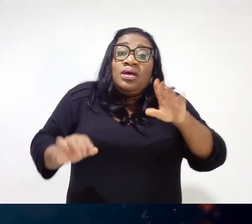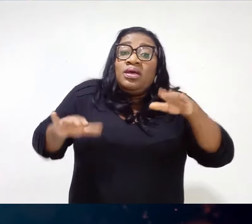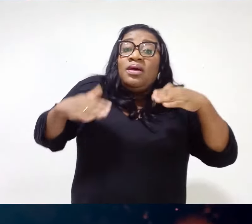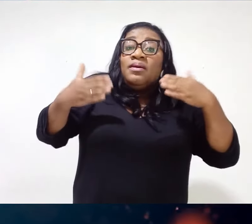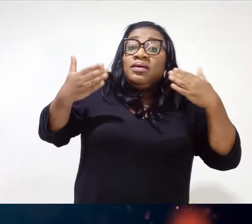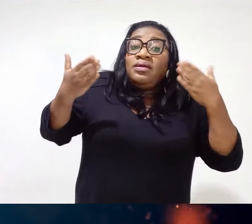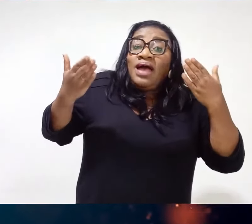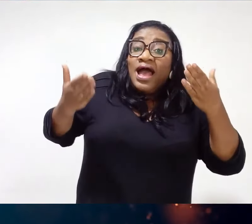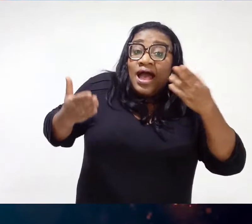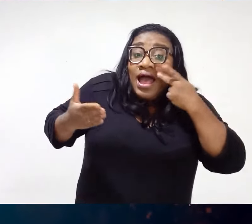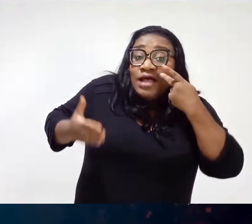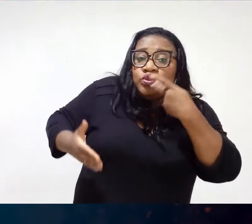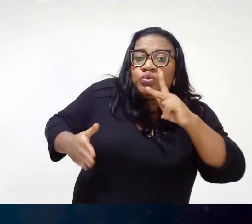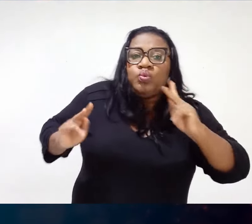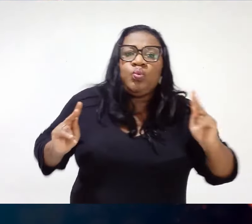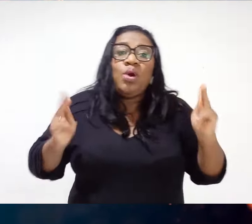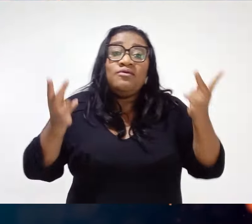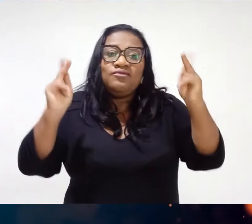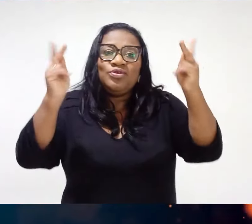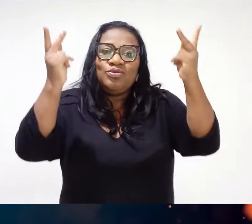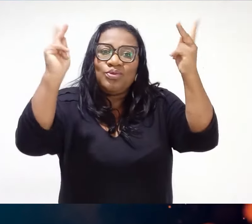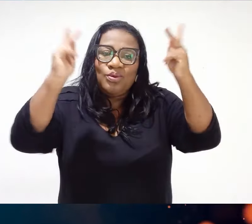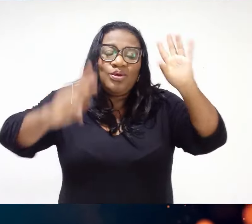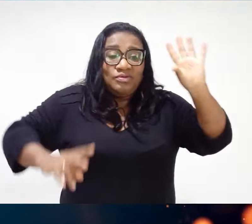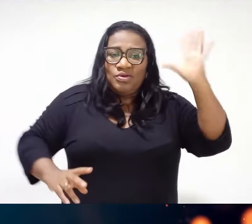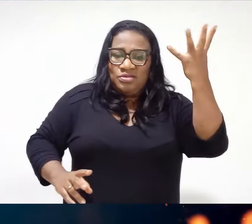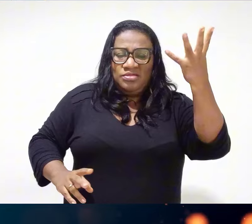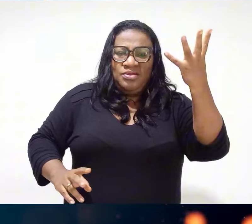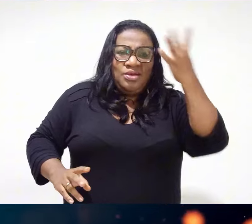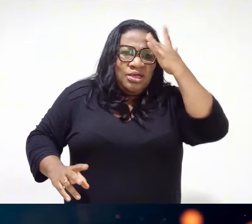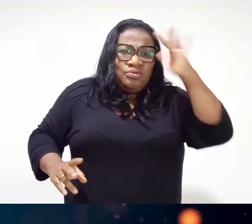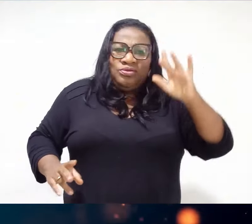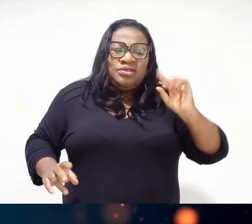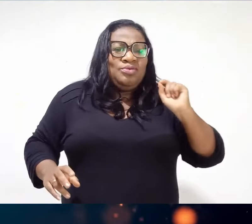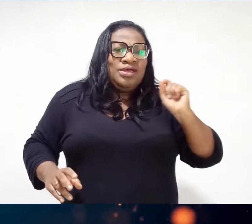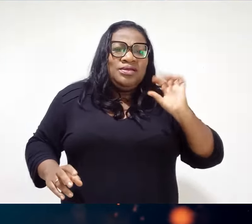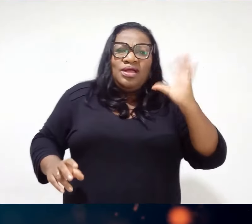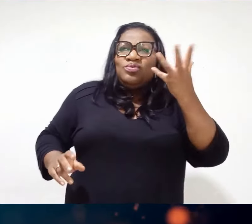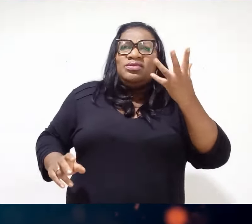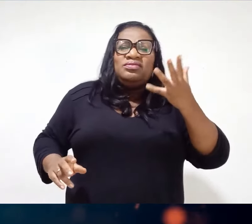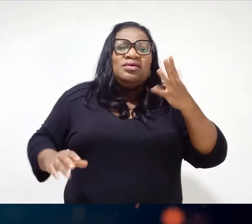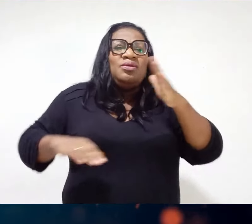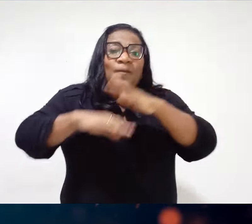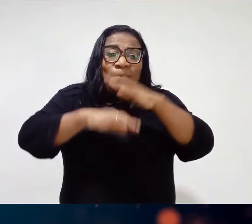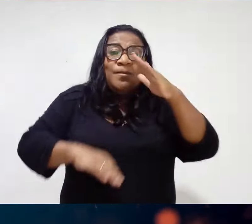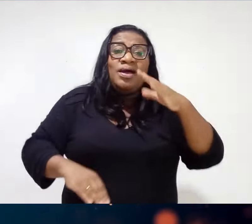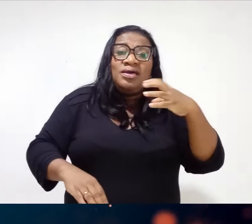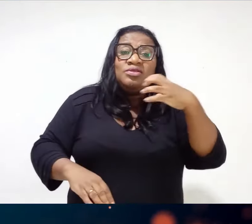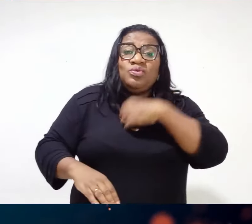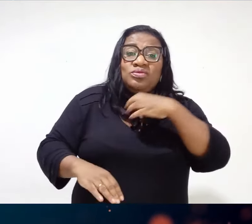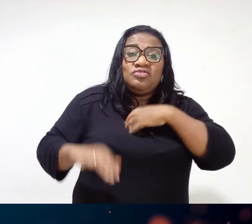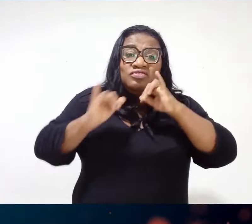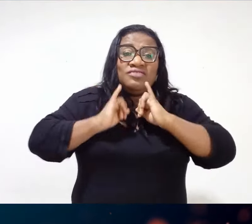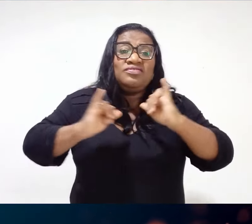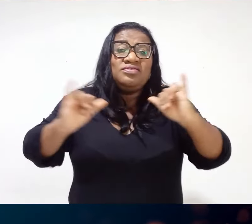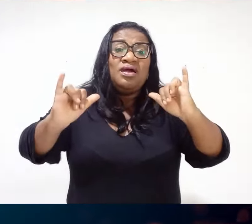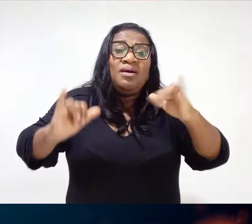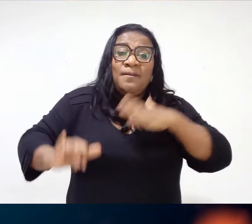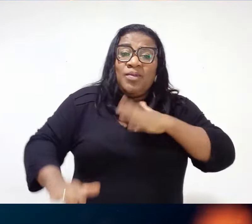a tua vitória Está chegando Eu não sei porque Eu tô falando isso, irmão Eu não sou de fazer vídeo assim Mas eu digo pra você O meu coração tá pulando